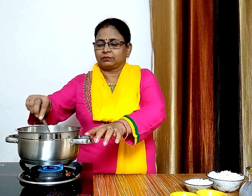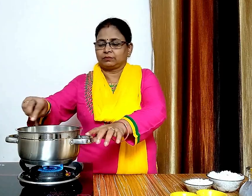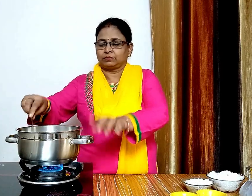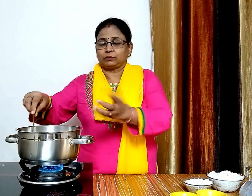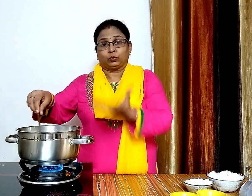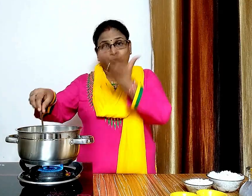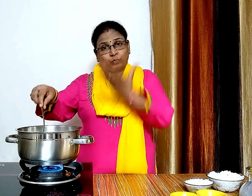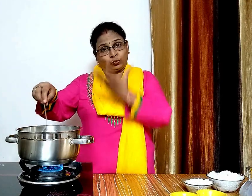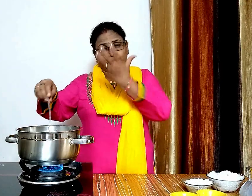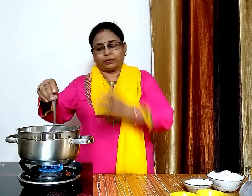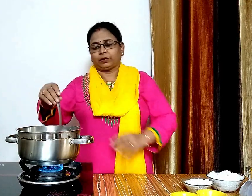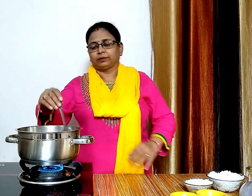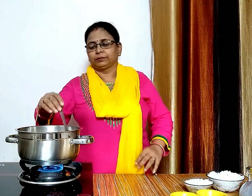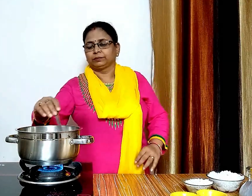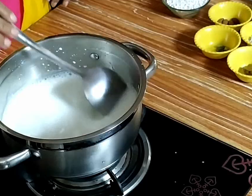इसे हम अच्छे से उबाल लेंगे